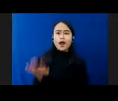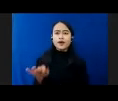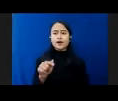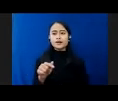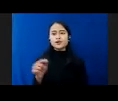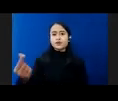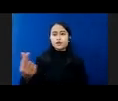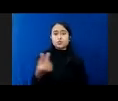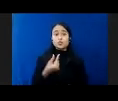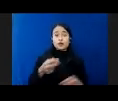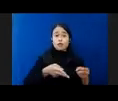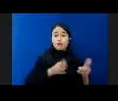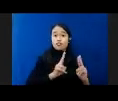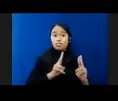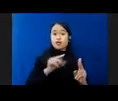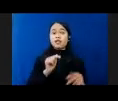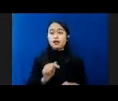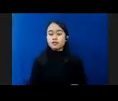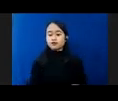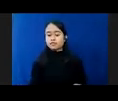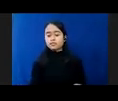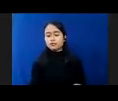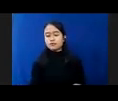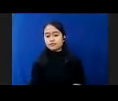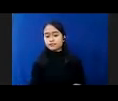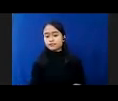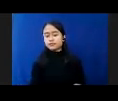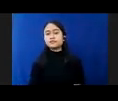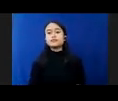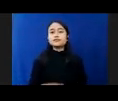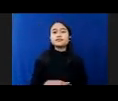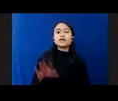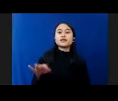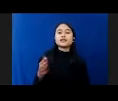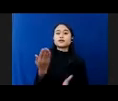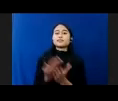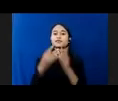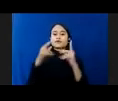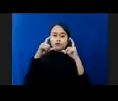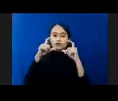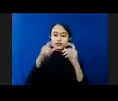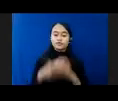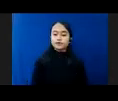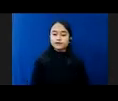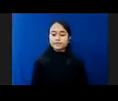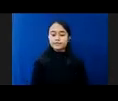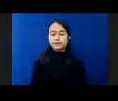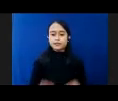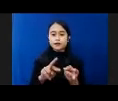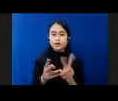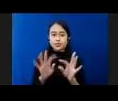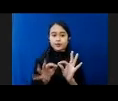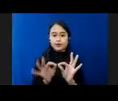Kehotel Di Sanalah Kemudian Anak Diminta Berfoto Diminta Membuka Baju Diminta Untuk Menunjukkan Tubuhnya